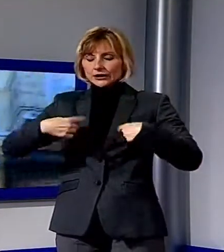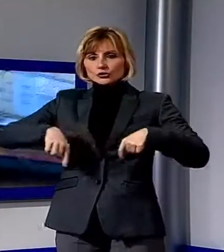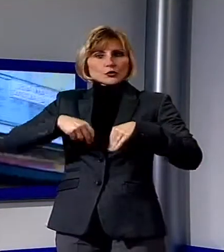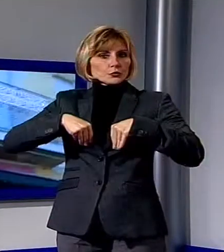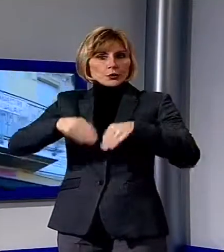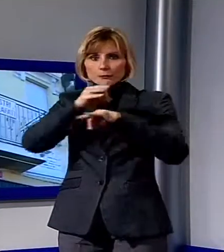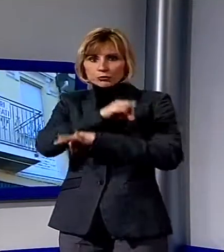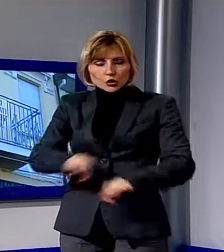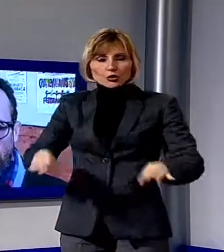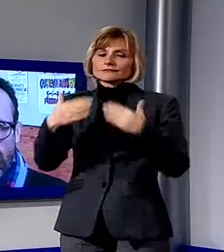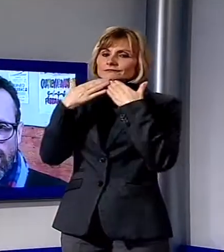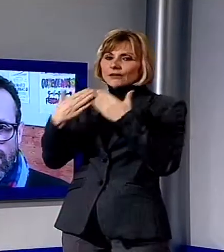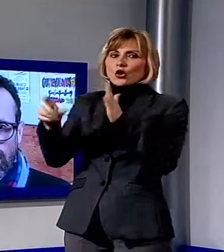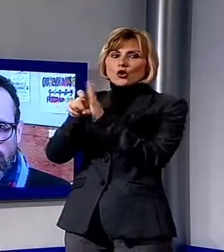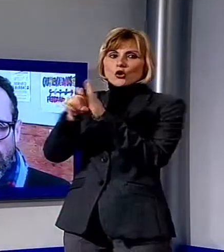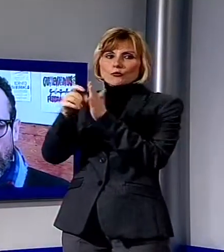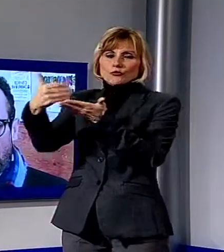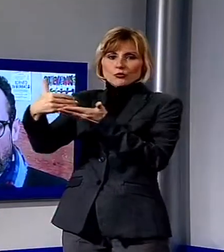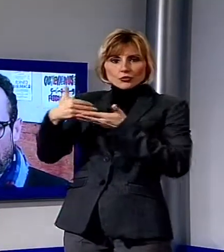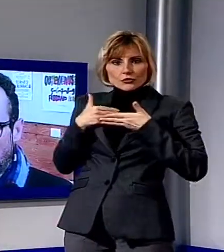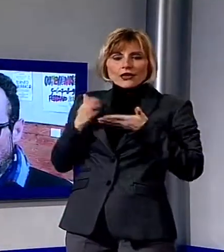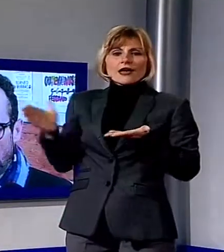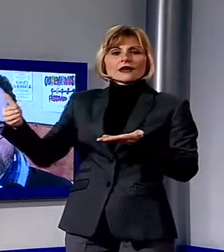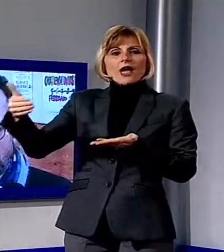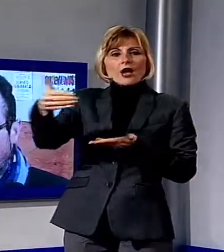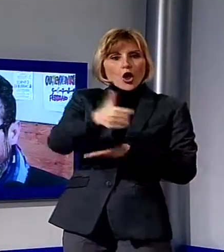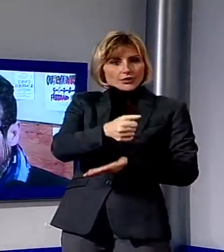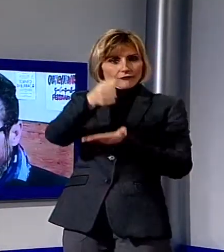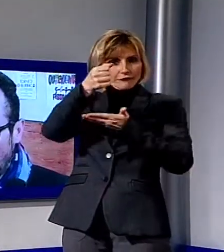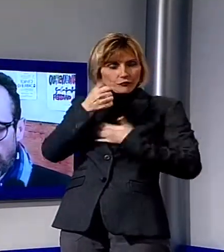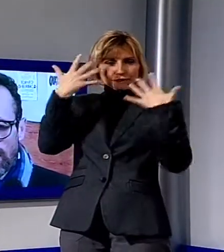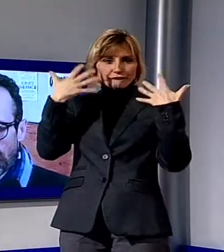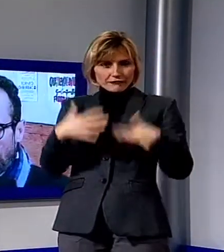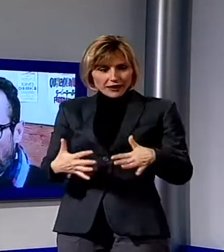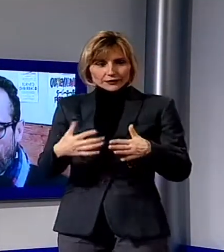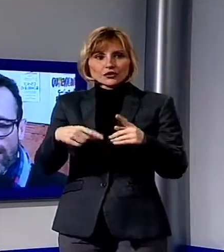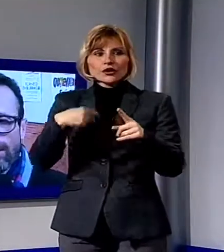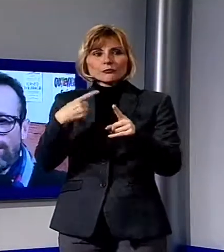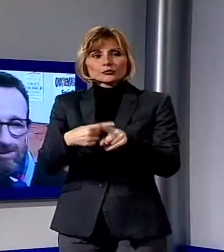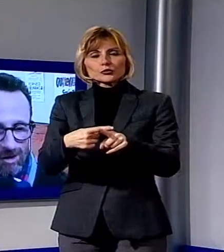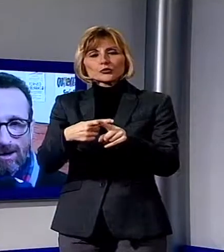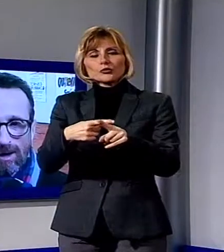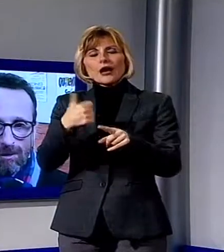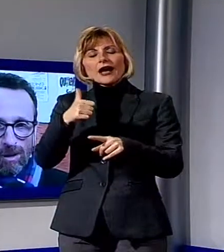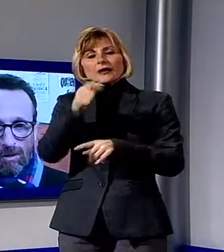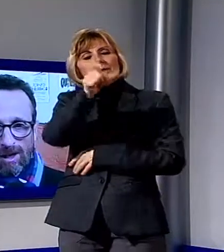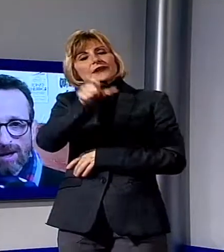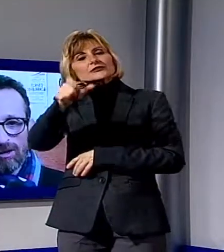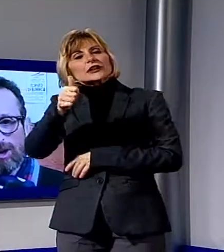ringraziamo l'amministrazione, tutti quelli che ci hanno aiutato con la raccolta fondi, tutte le persone, anche la persona singola che è venuta a portare anche 5